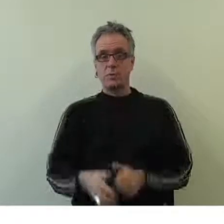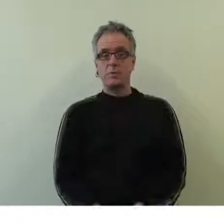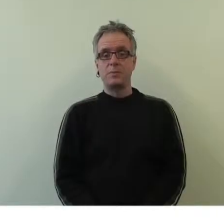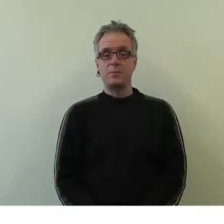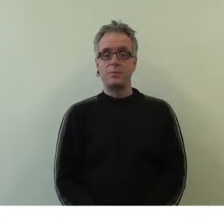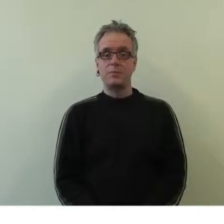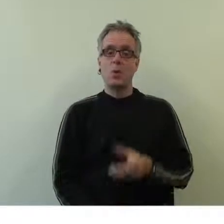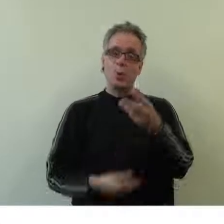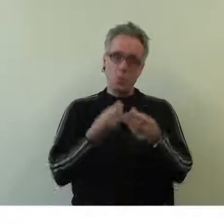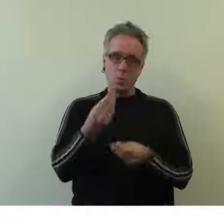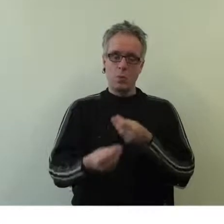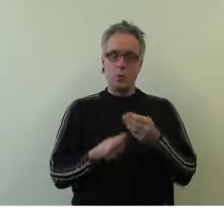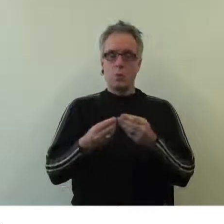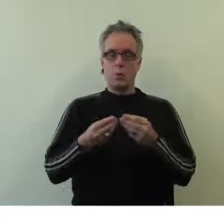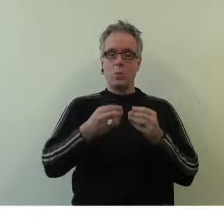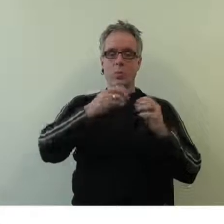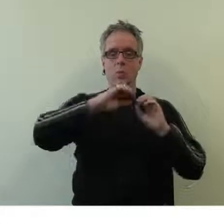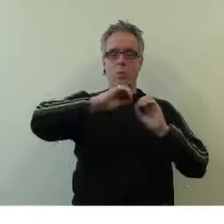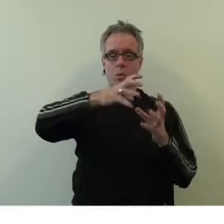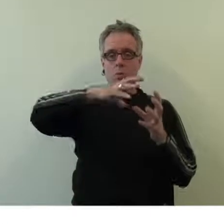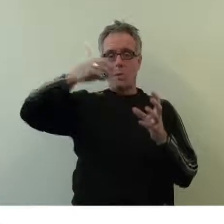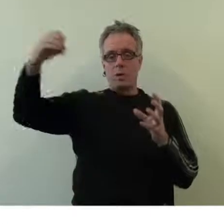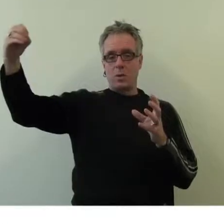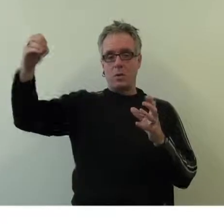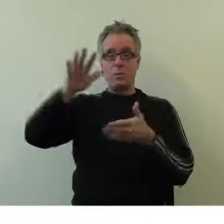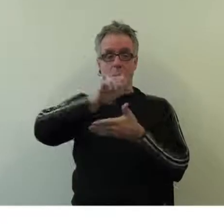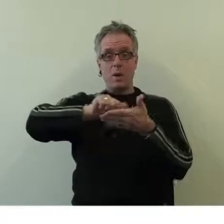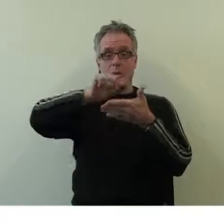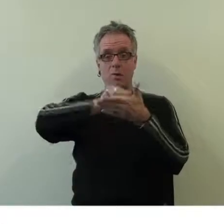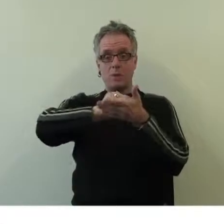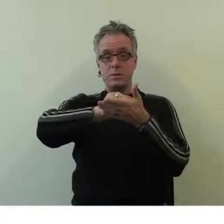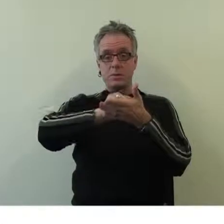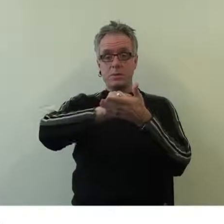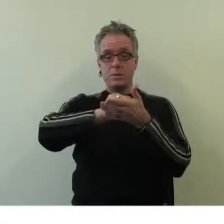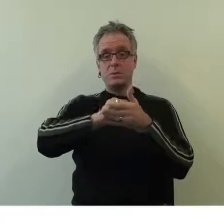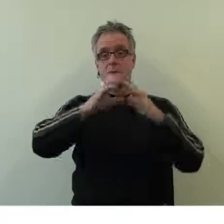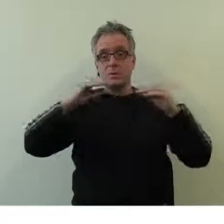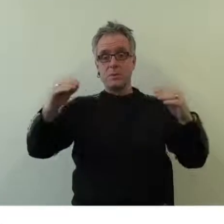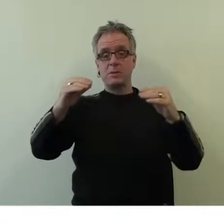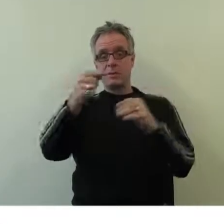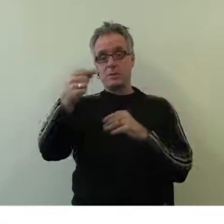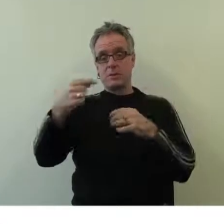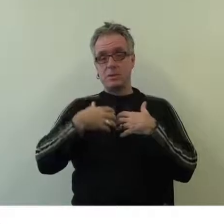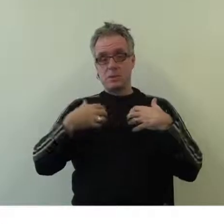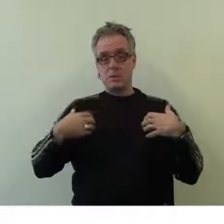ou par planétarium arrobase espace-science.org